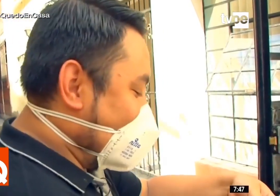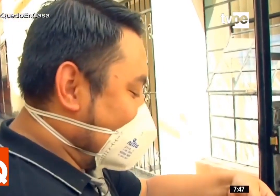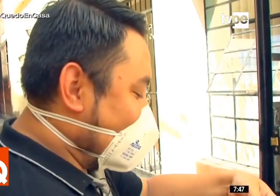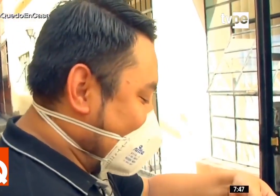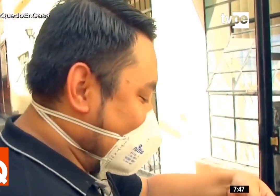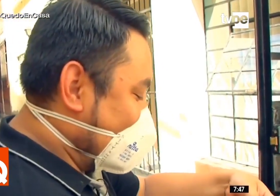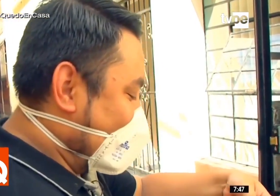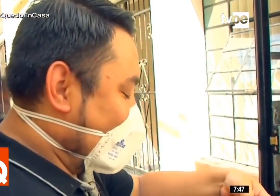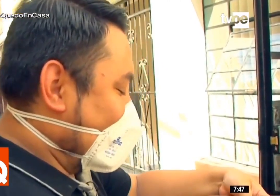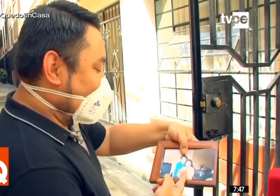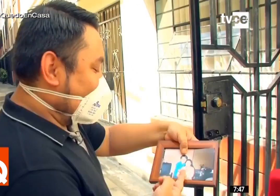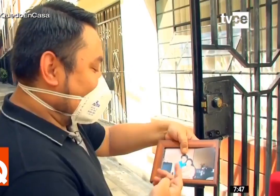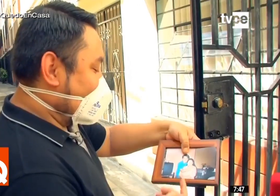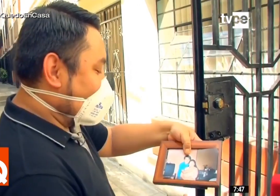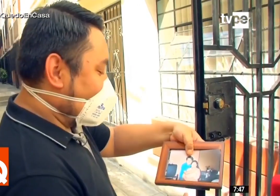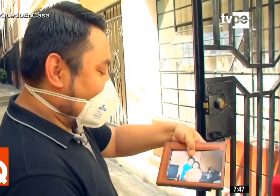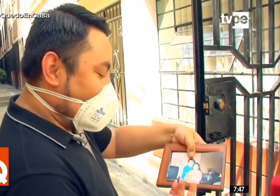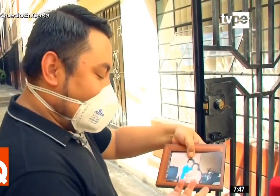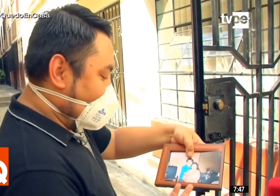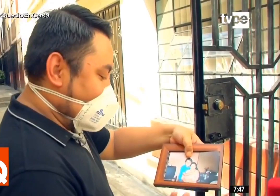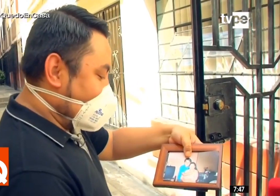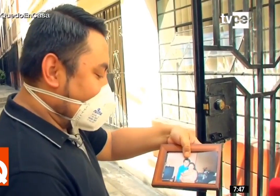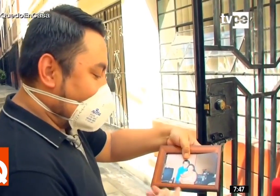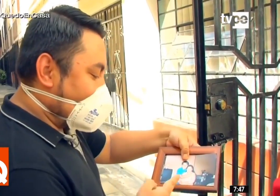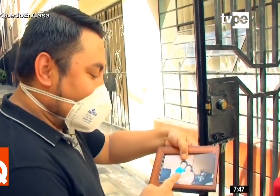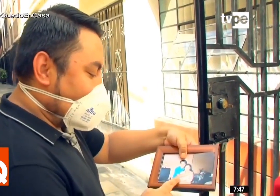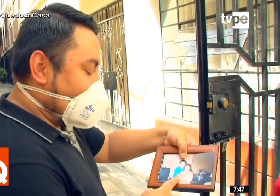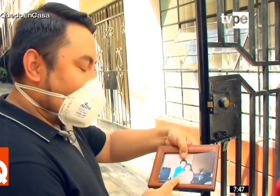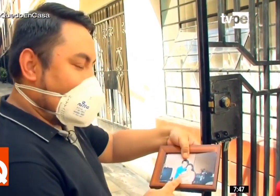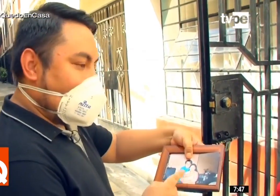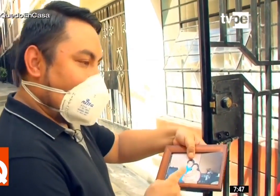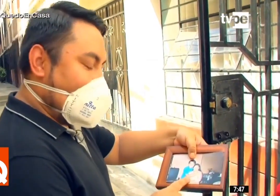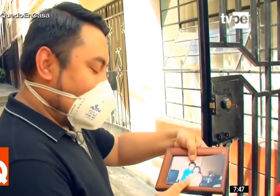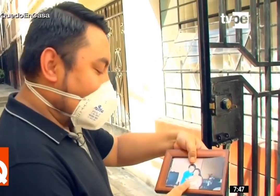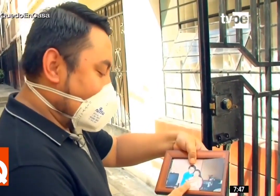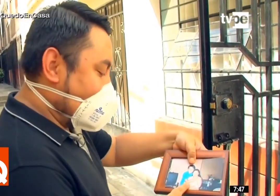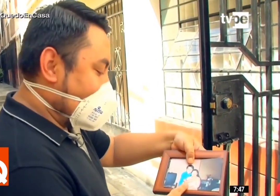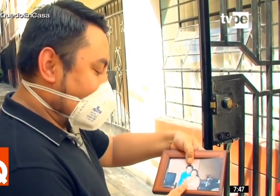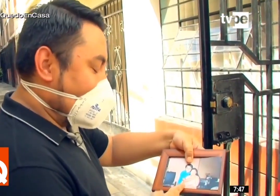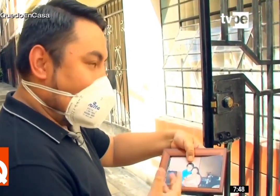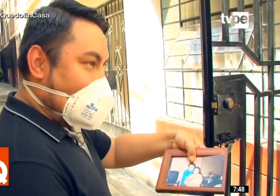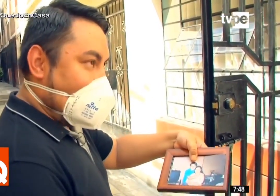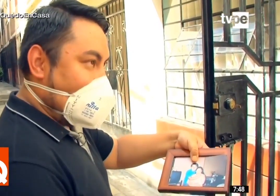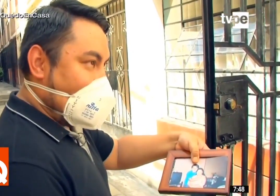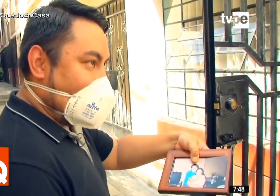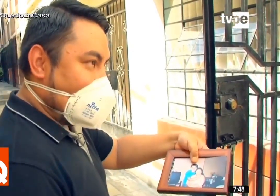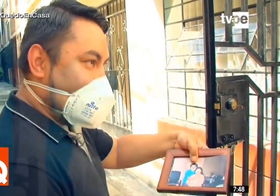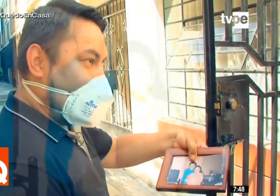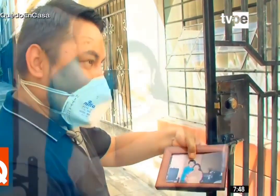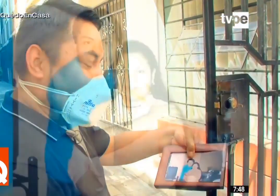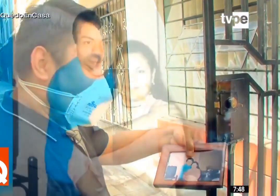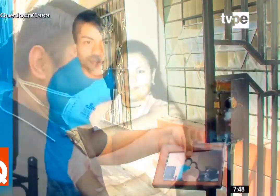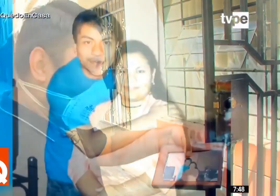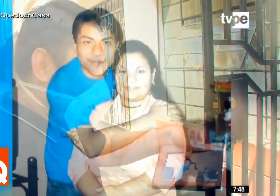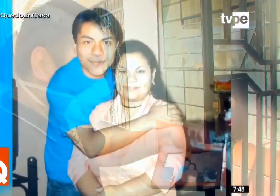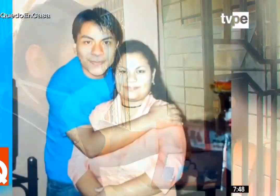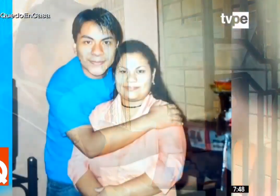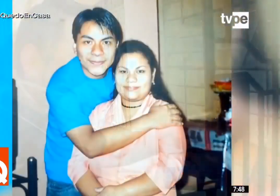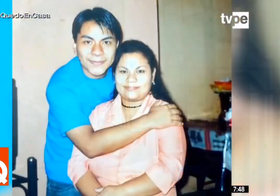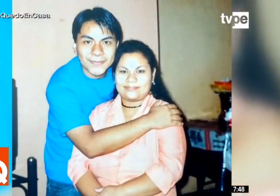Pero es mi hermana. Y bueno, sí, bueno. Es que yo siempre he creído que mi hermana era mi mamá de muy chiquito. Bueno, conforme fui